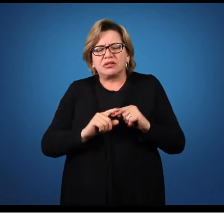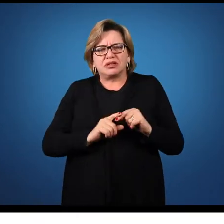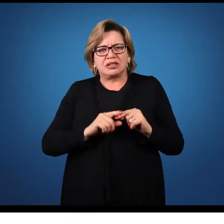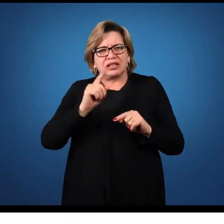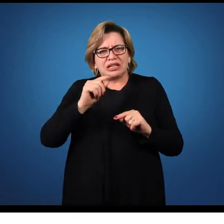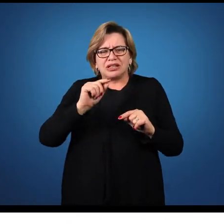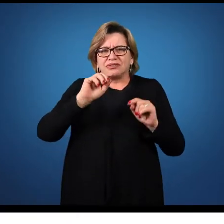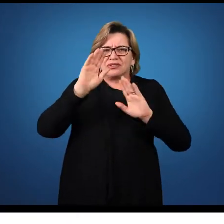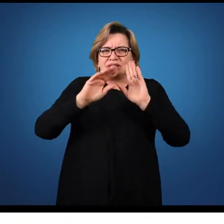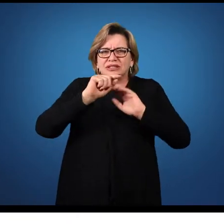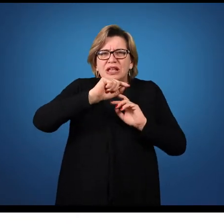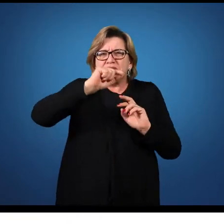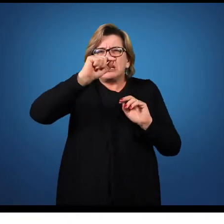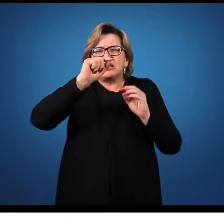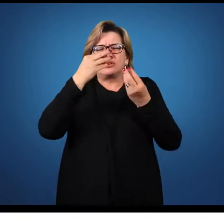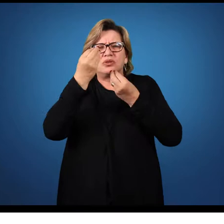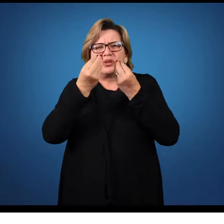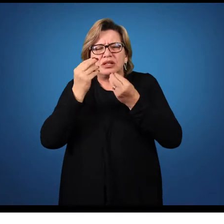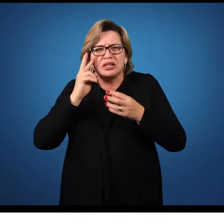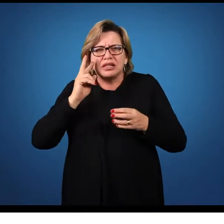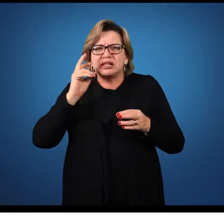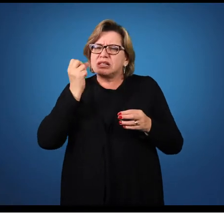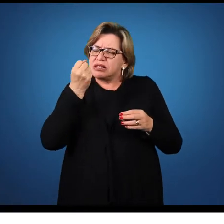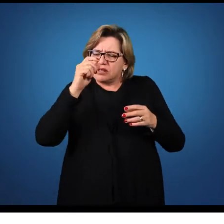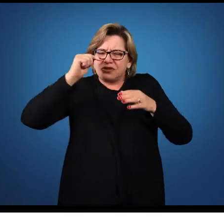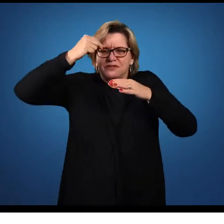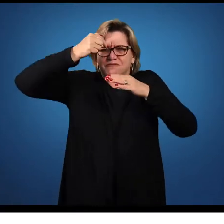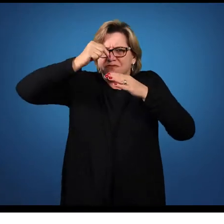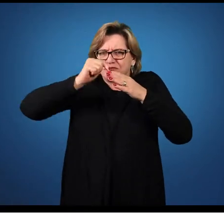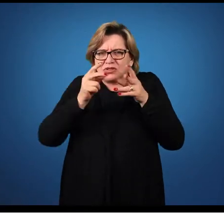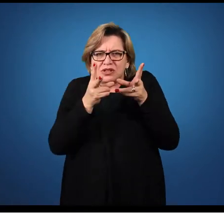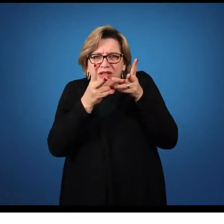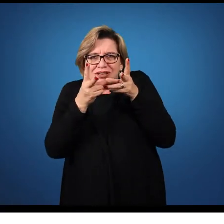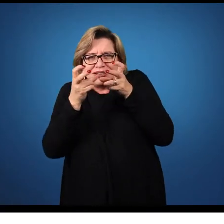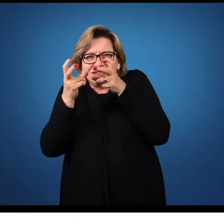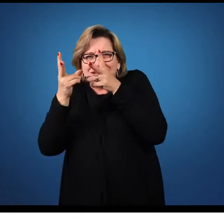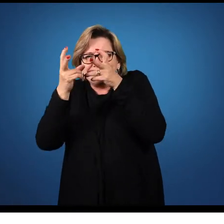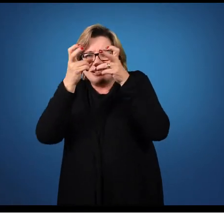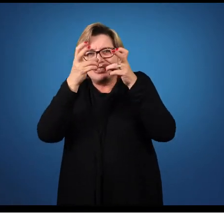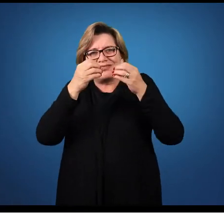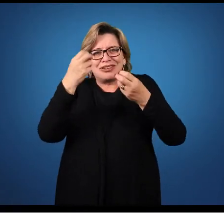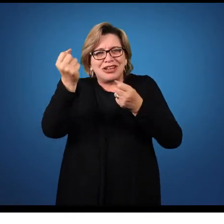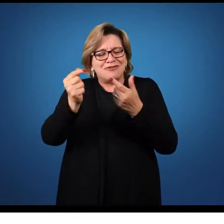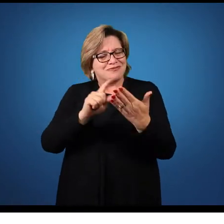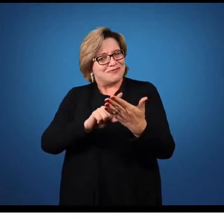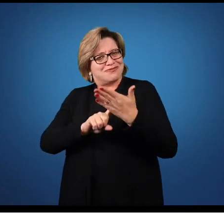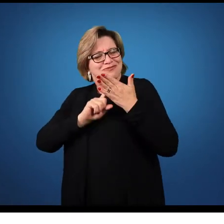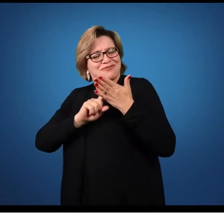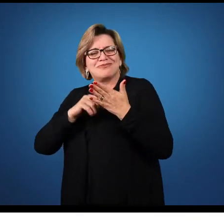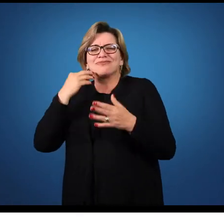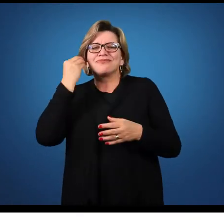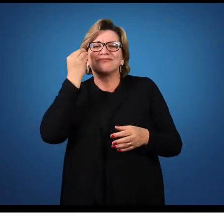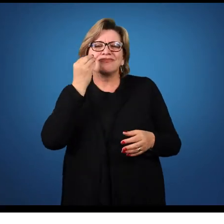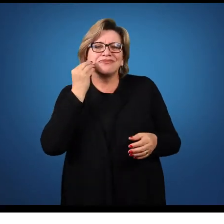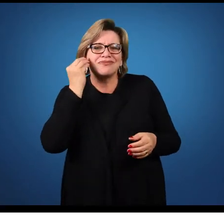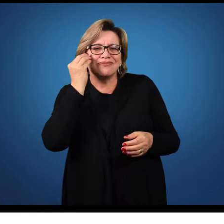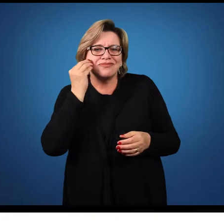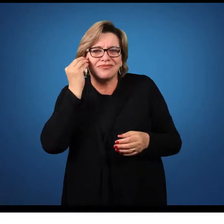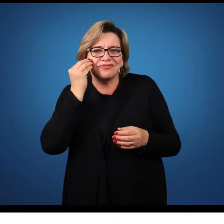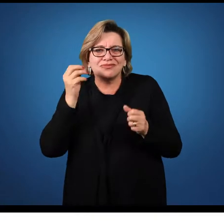Esse risco e esse traço, se analisado mais profundamente, ele vai trazer para nós uma experiência